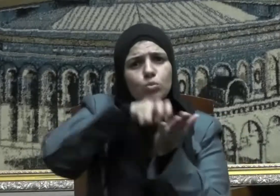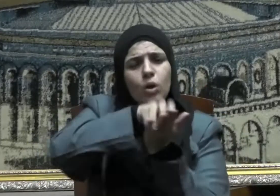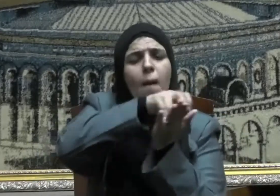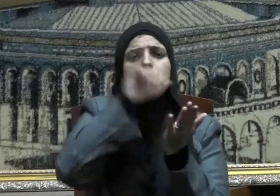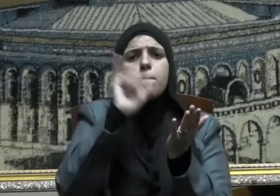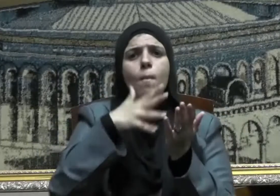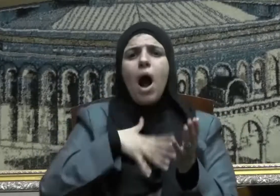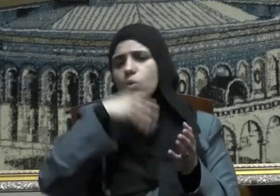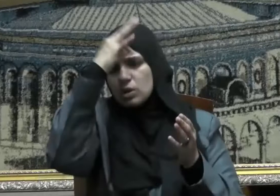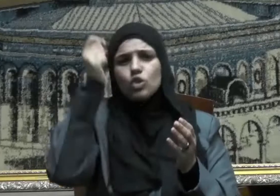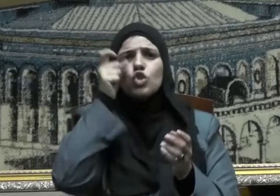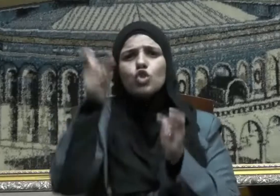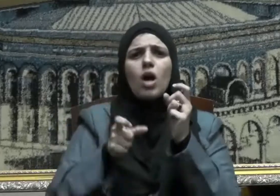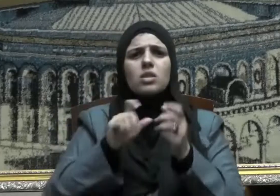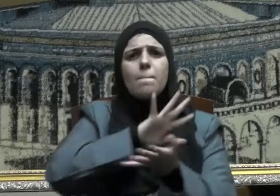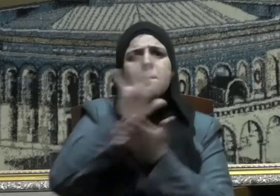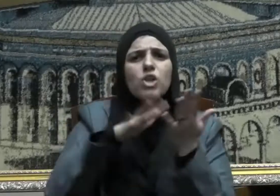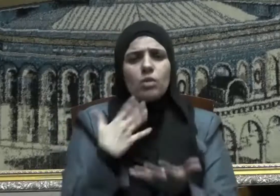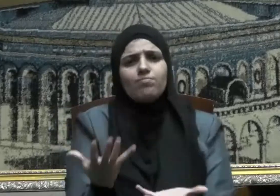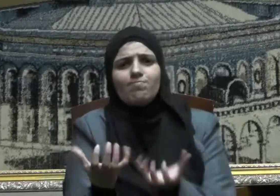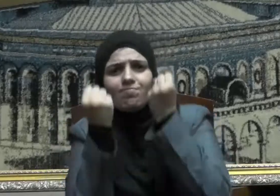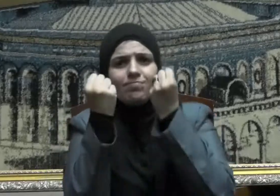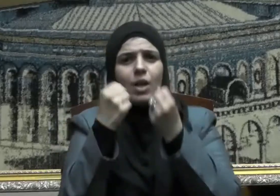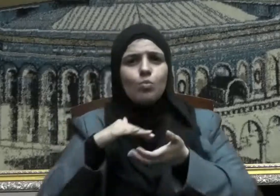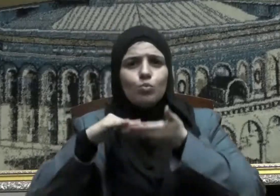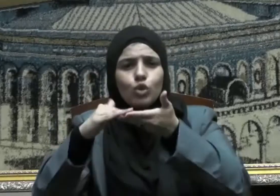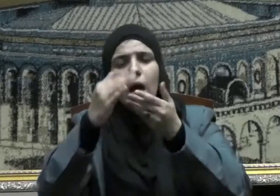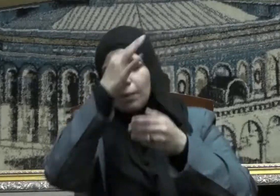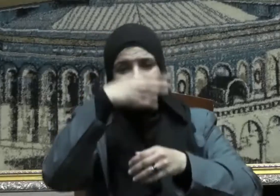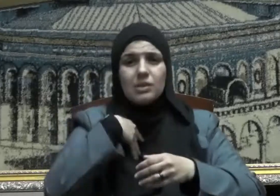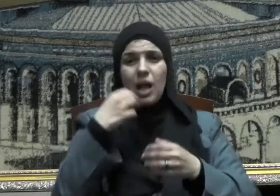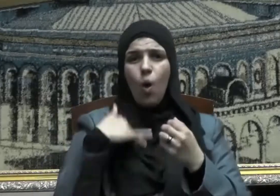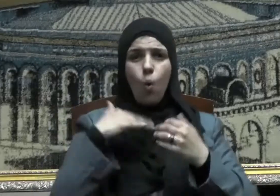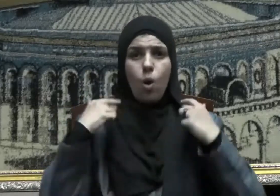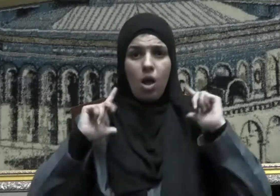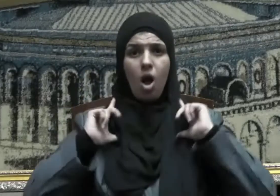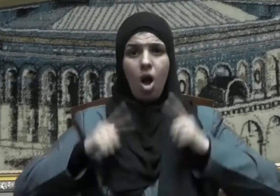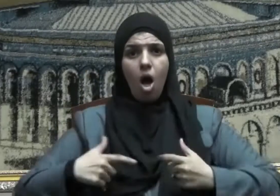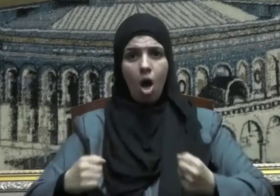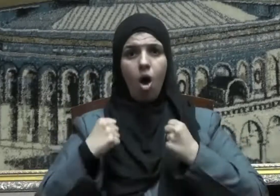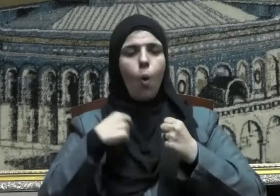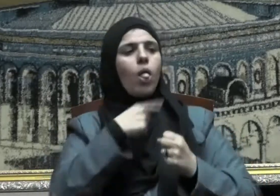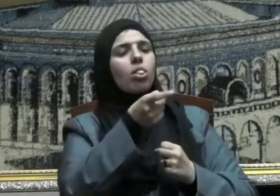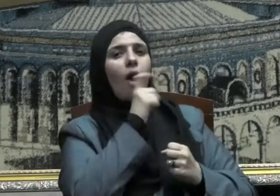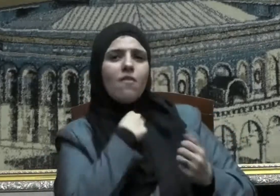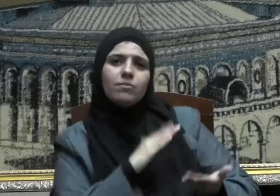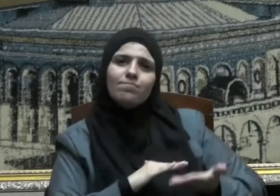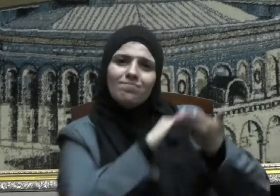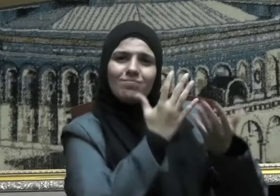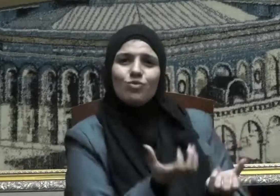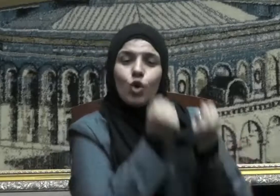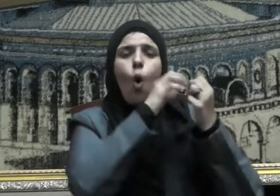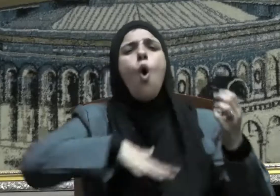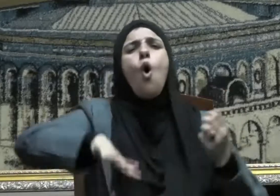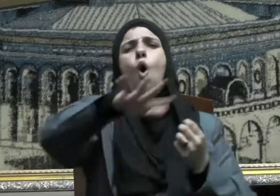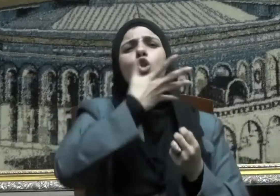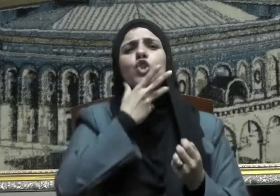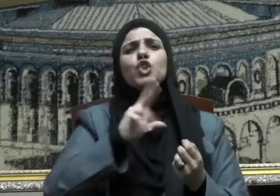مع اللهفان المستغيث وتحمل بشدة ذراعيك مع الضعيف فهذا